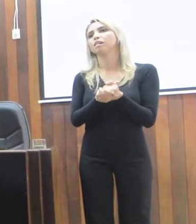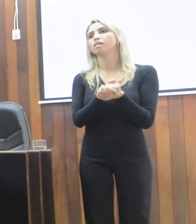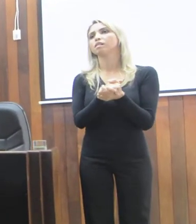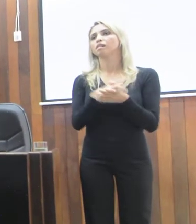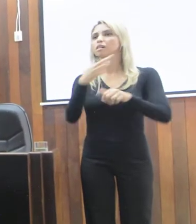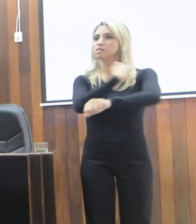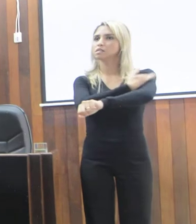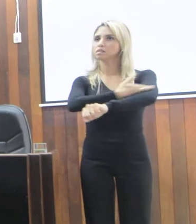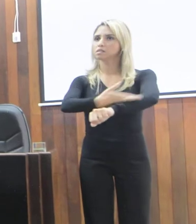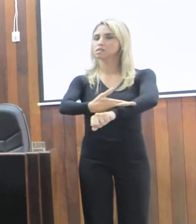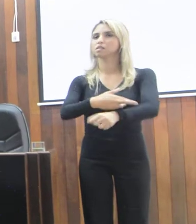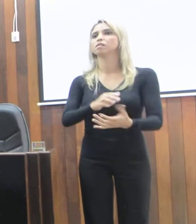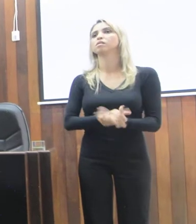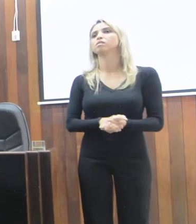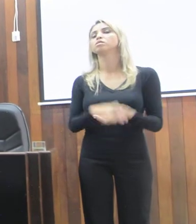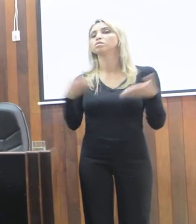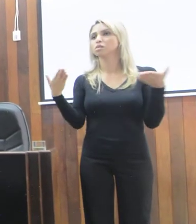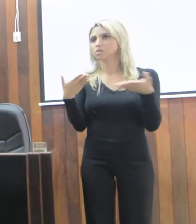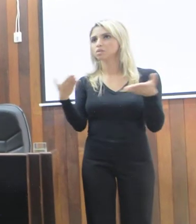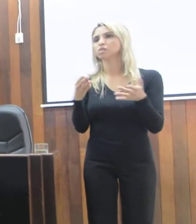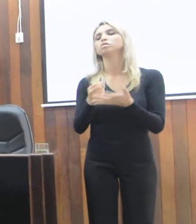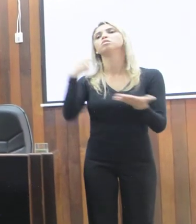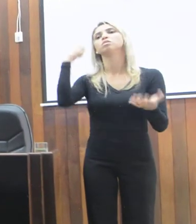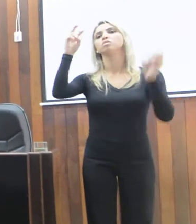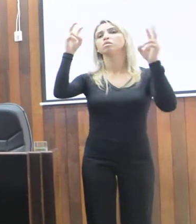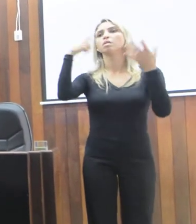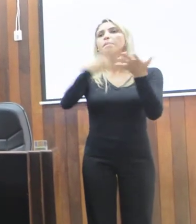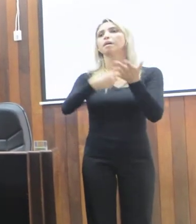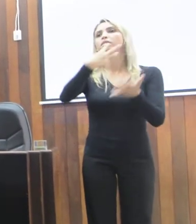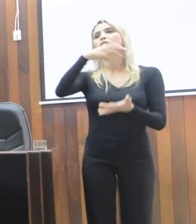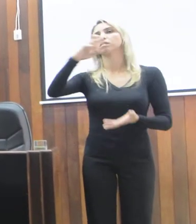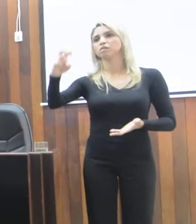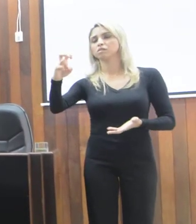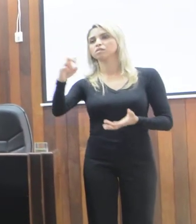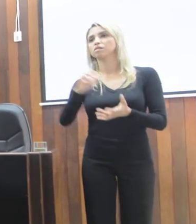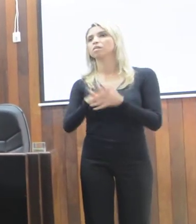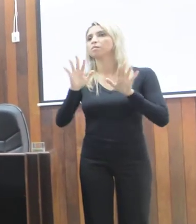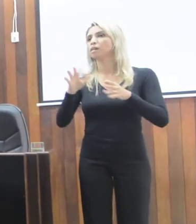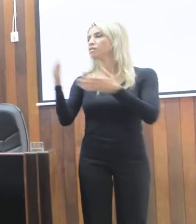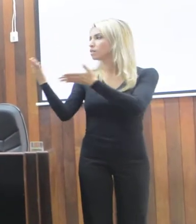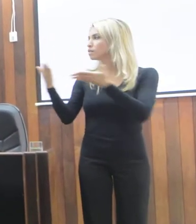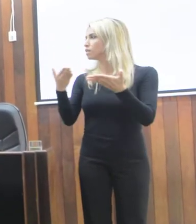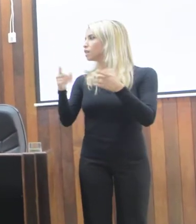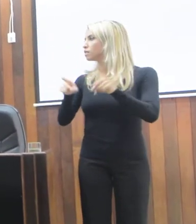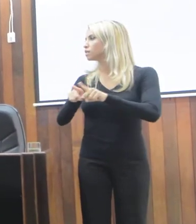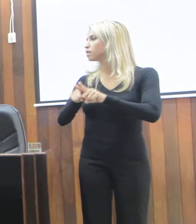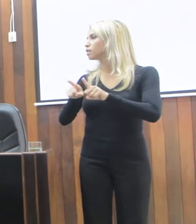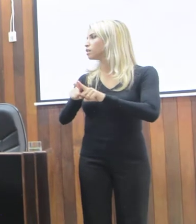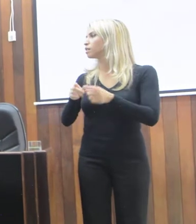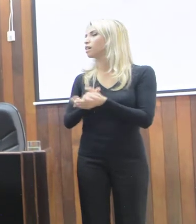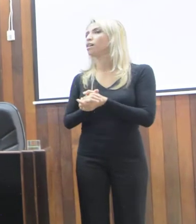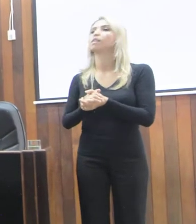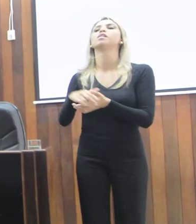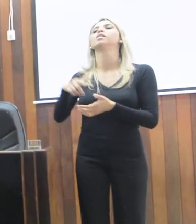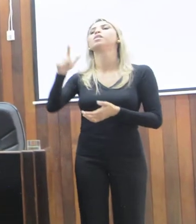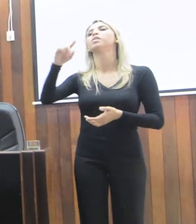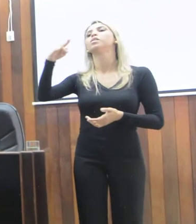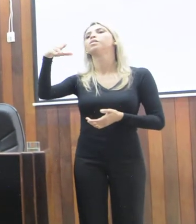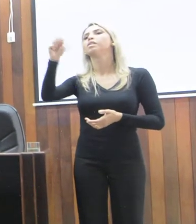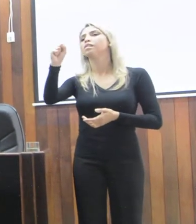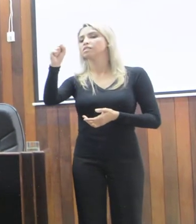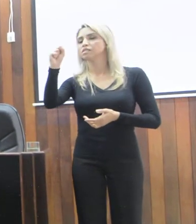sessão de hoje, do marco 355, mas já queria convidar aqui, Luiz, o Lucas Soares,